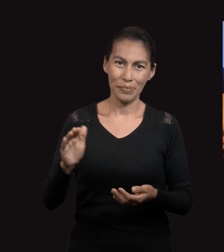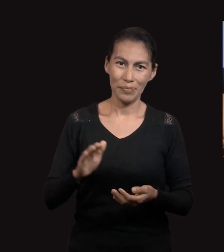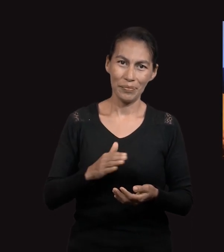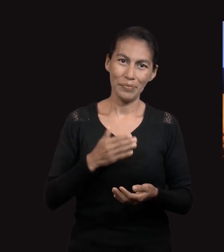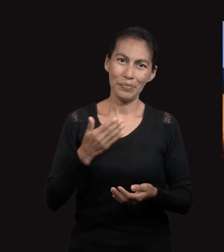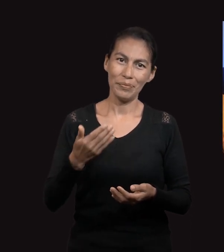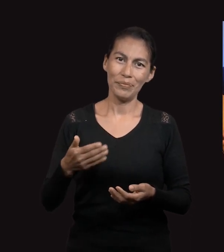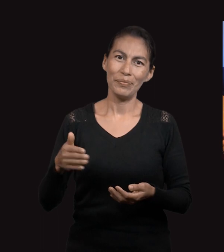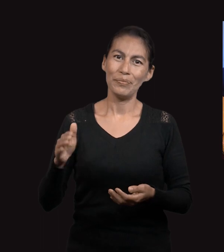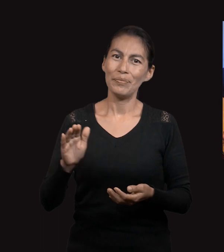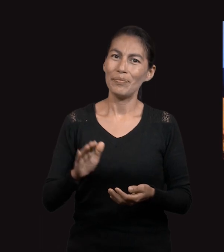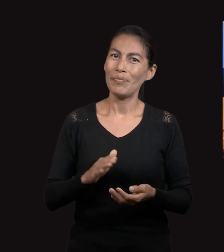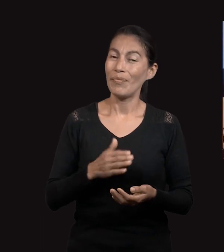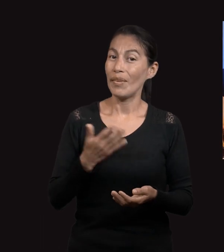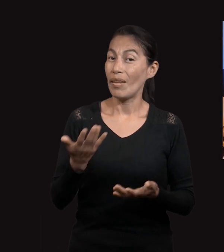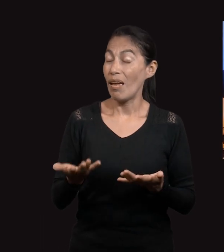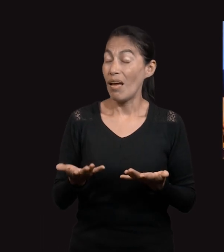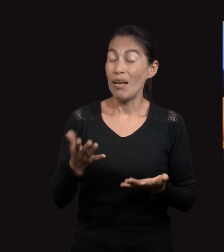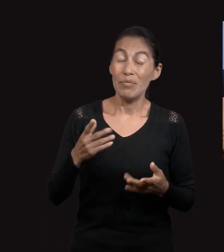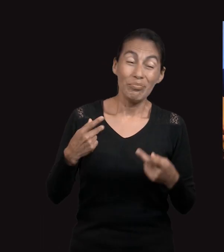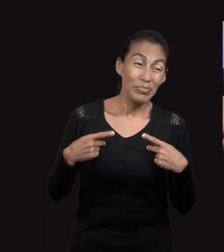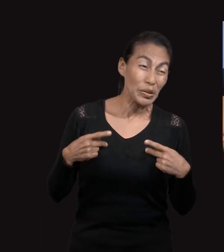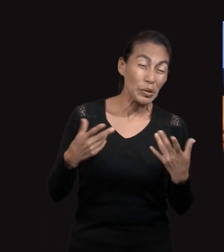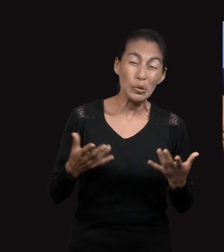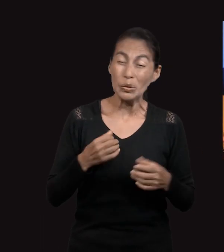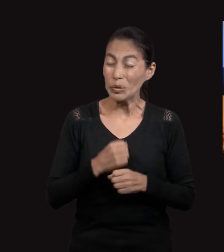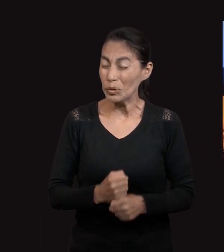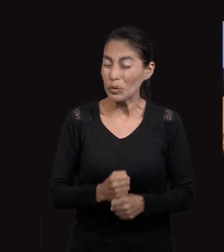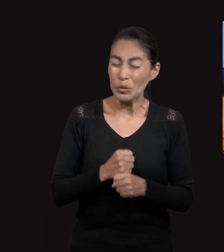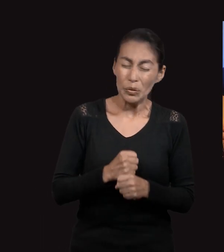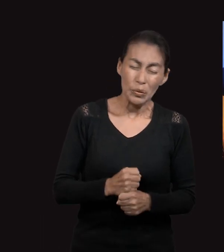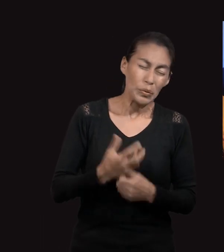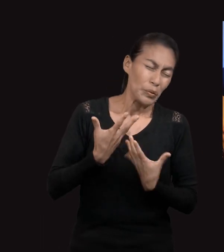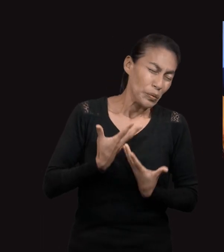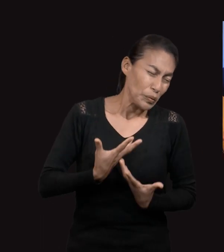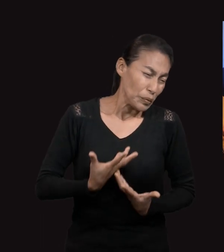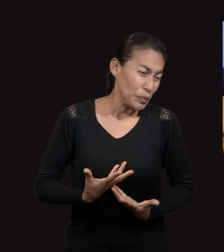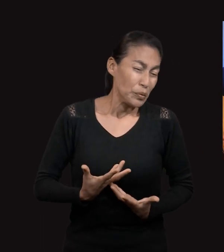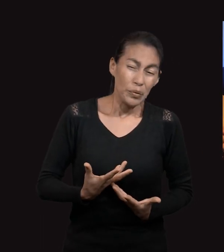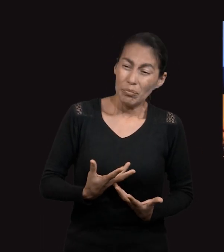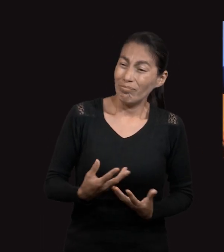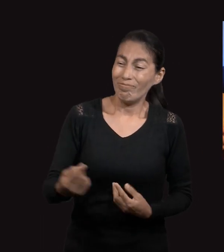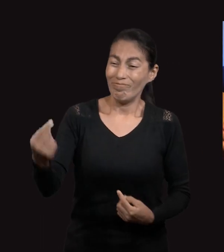Muchas aflicciones llegarán